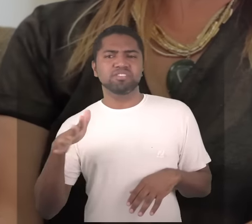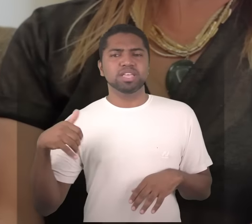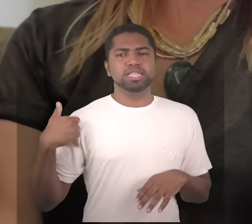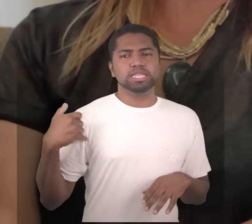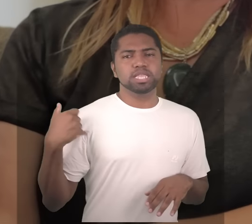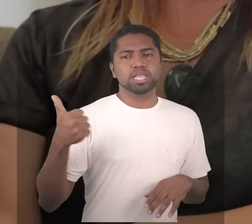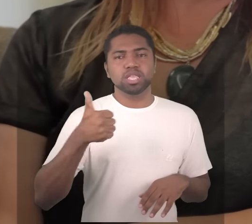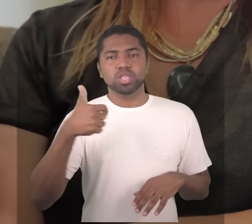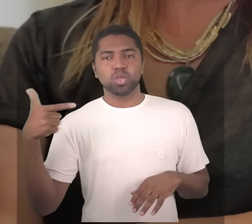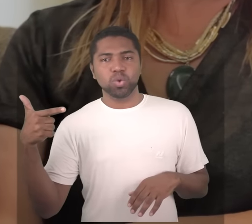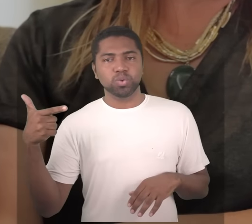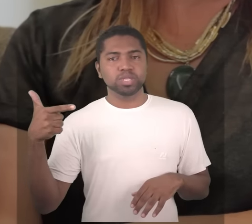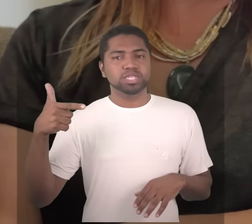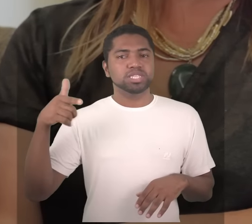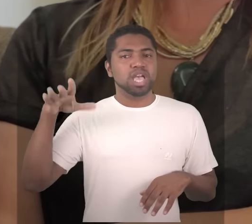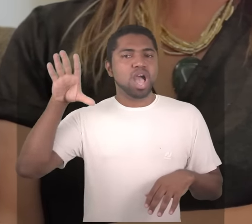12 anos ela sentiu perder a audição